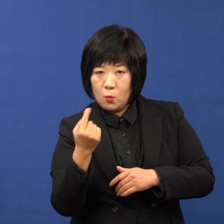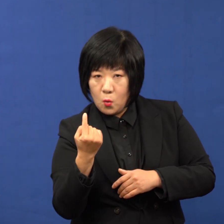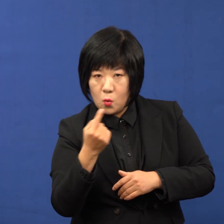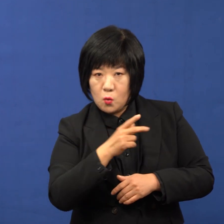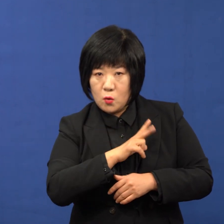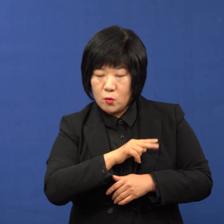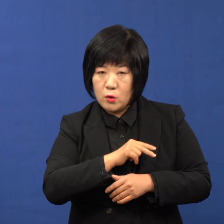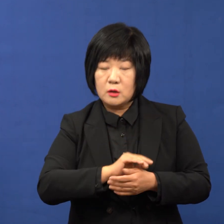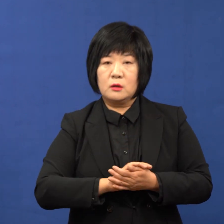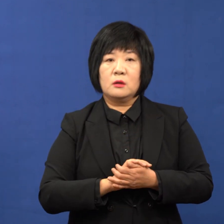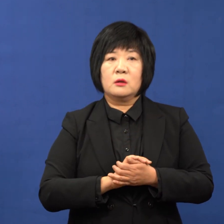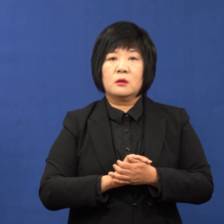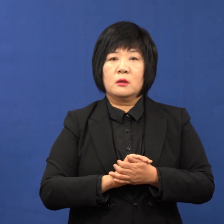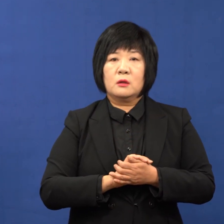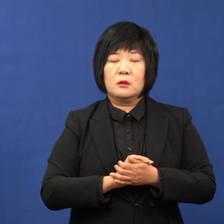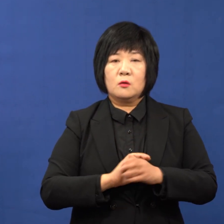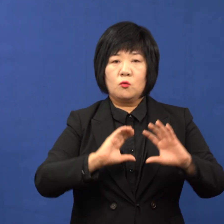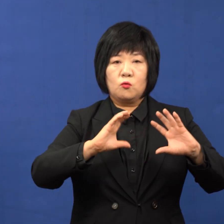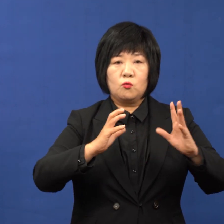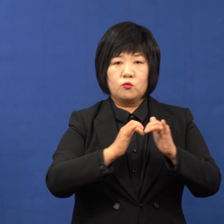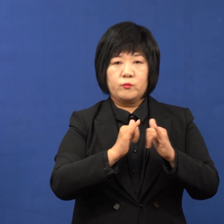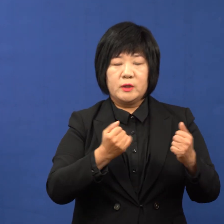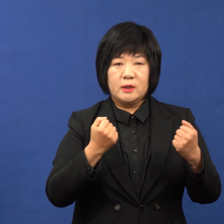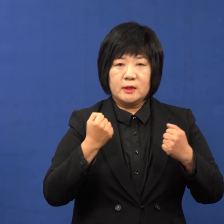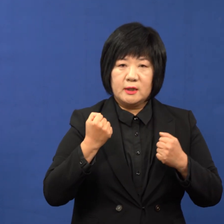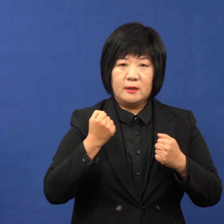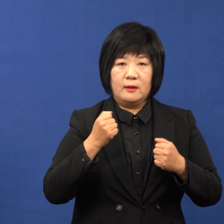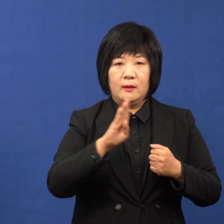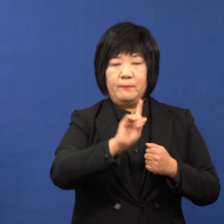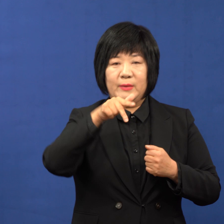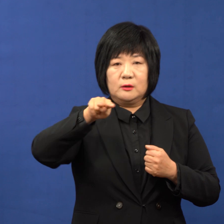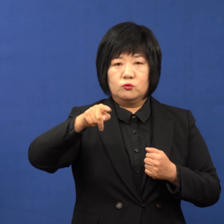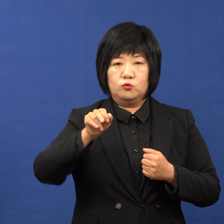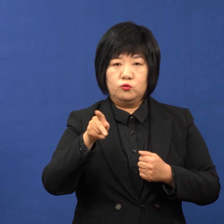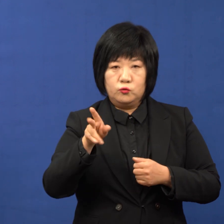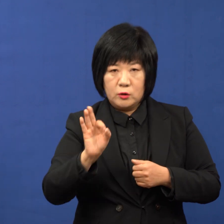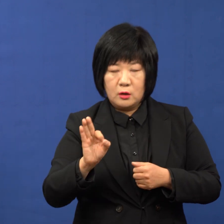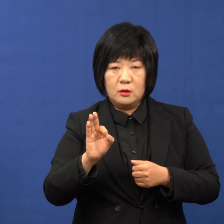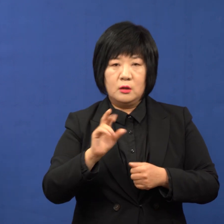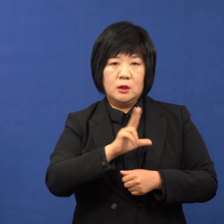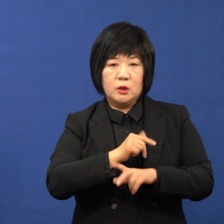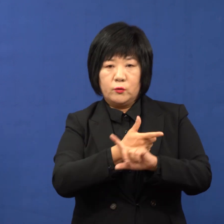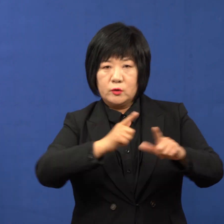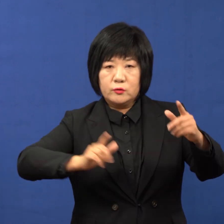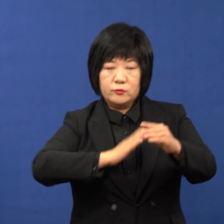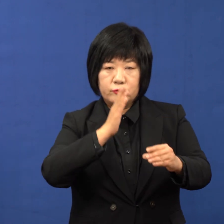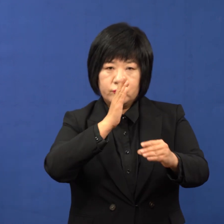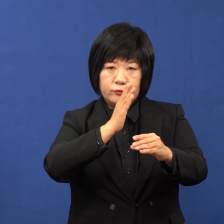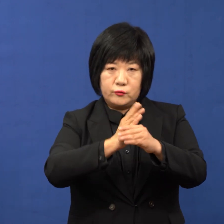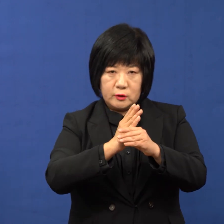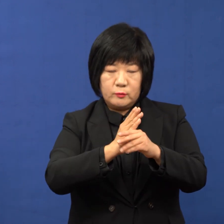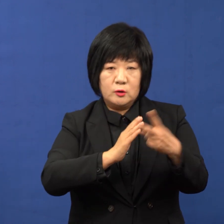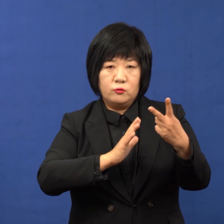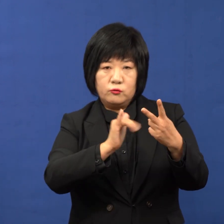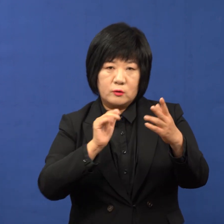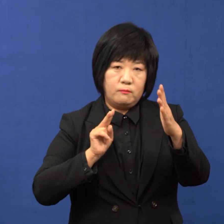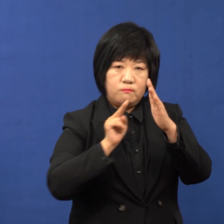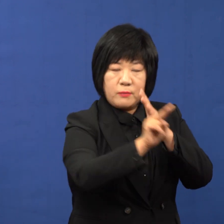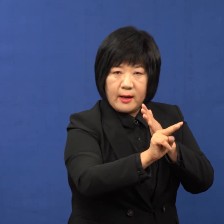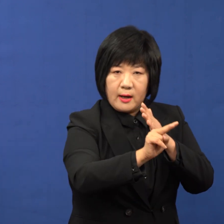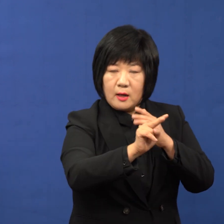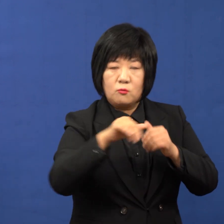국민의힘의 박수영 의원 이런 분들 중심으로 해서 해결의 소유의 두 분이 들어가셔서